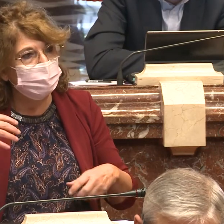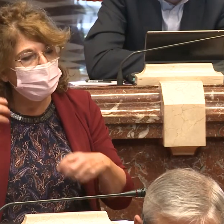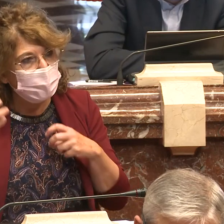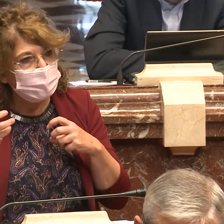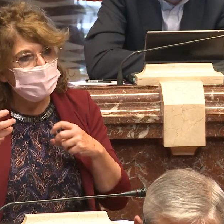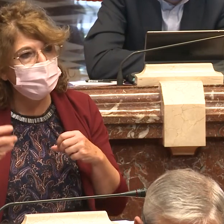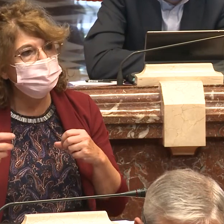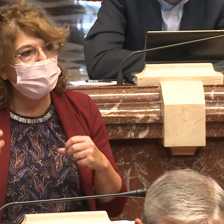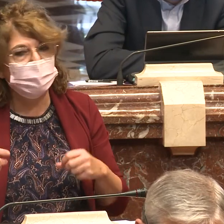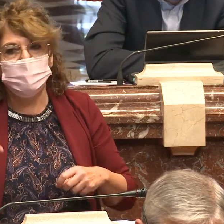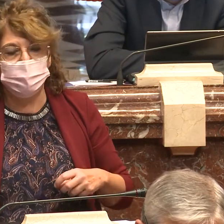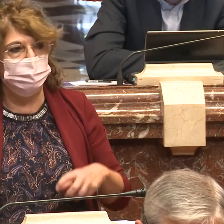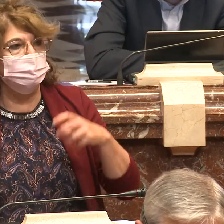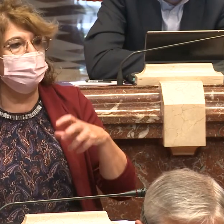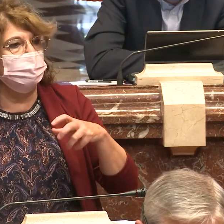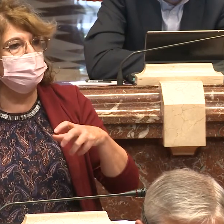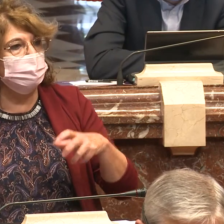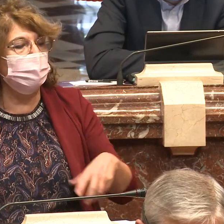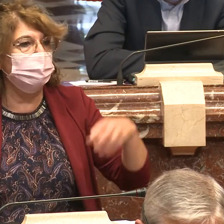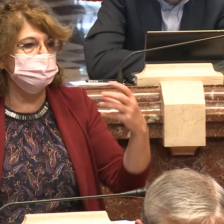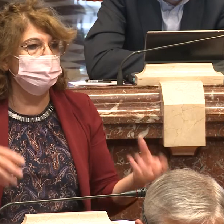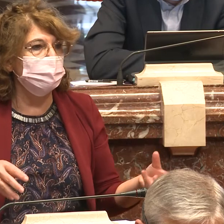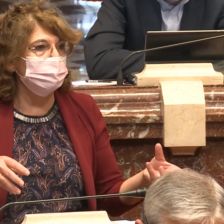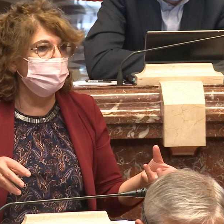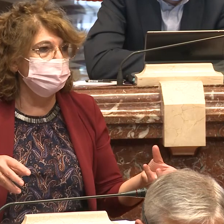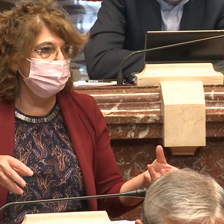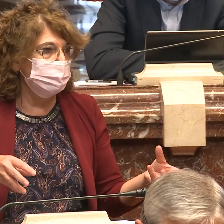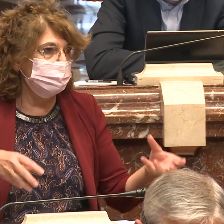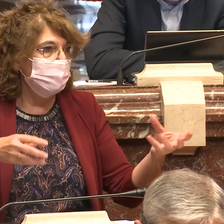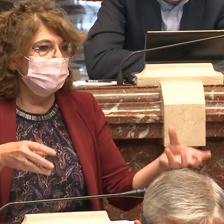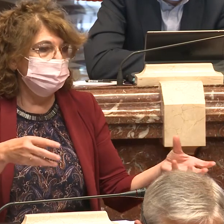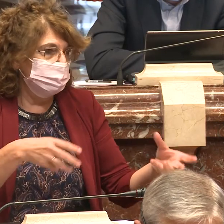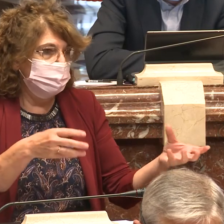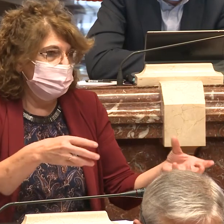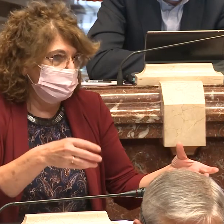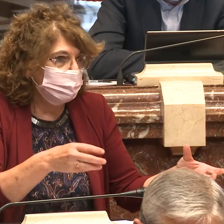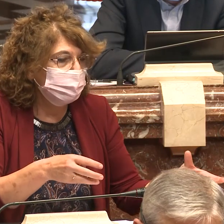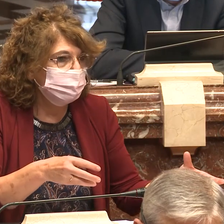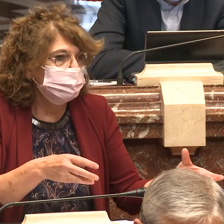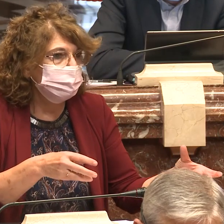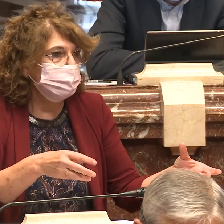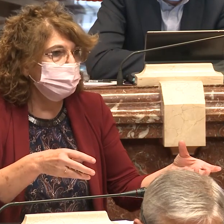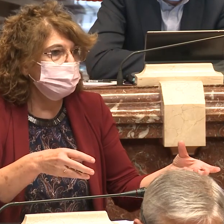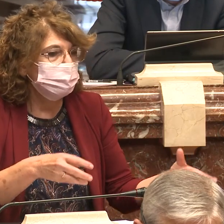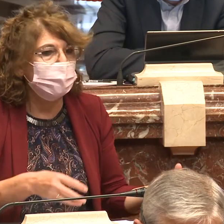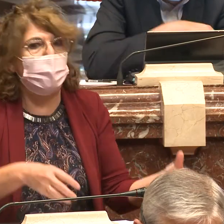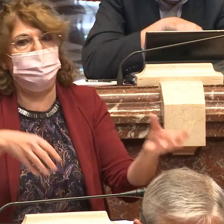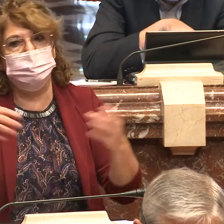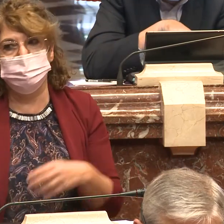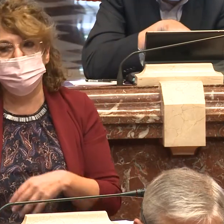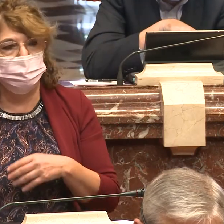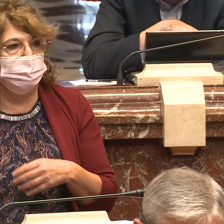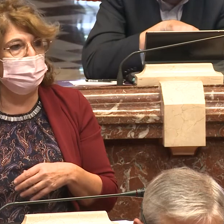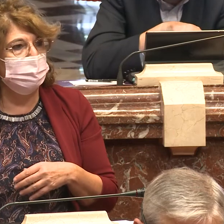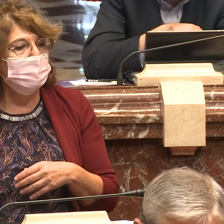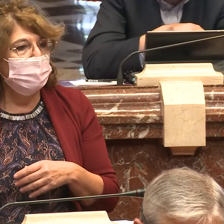el cambiar y buscar que los mismos profesionales que desempeñan una función de cualquier otro tipo profesional al